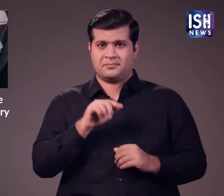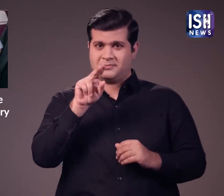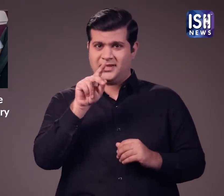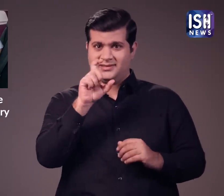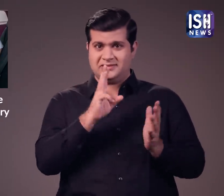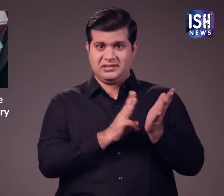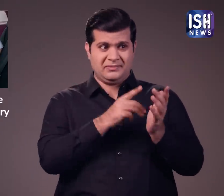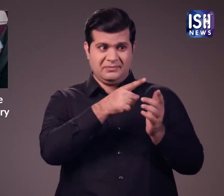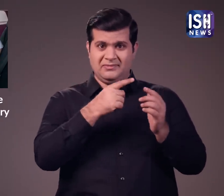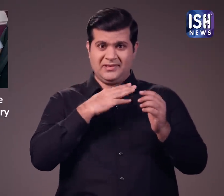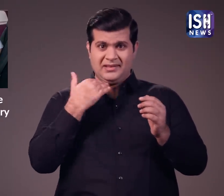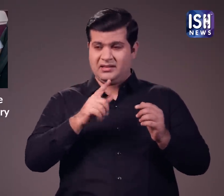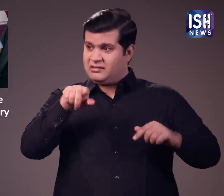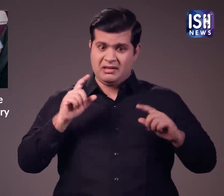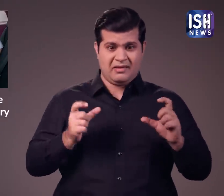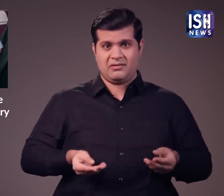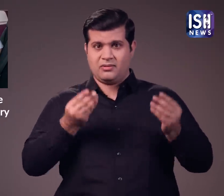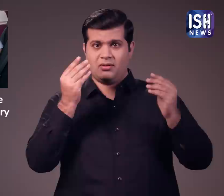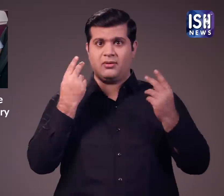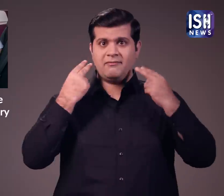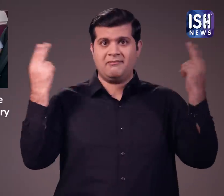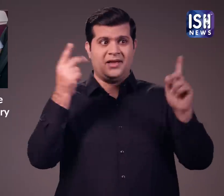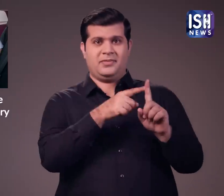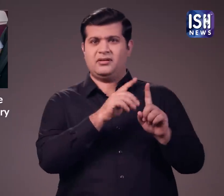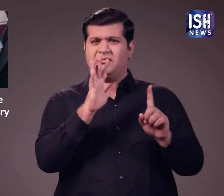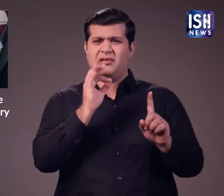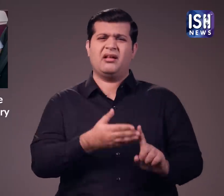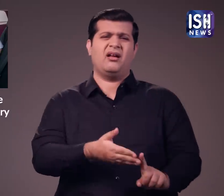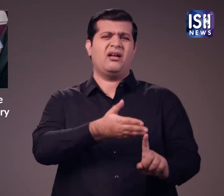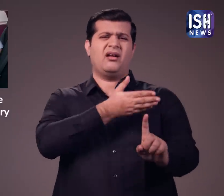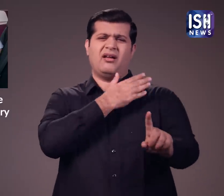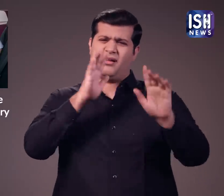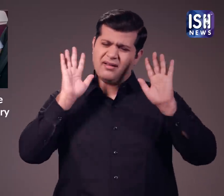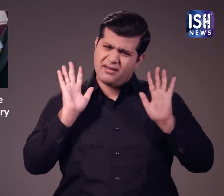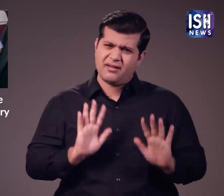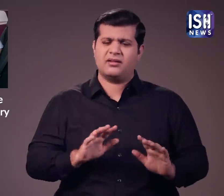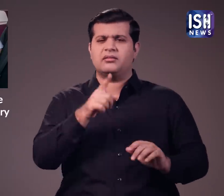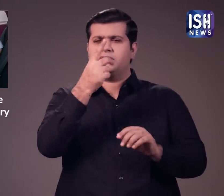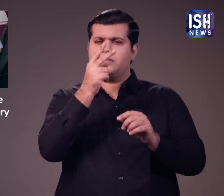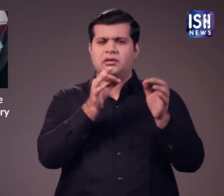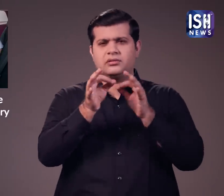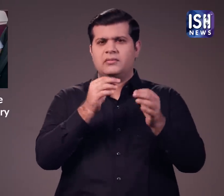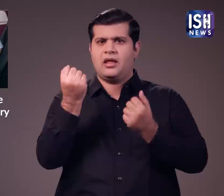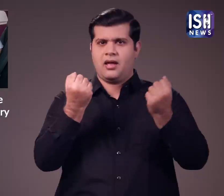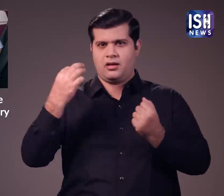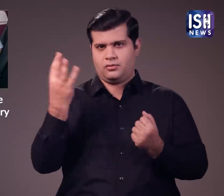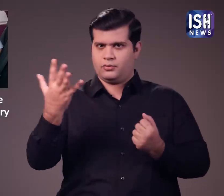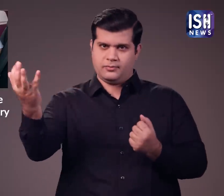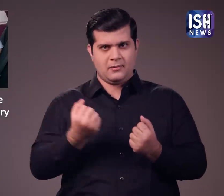इसका मतलब यह है कि हमें सावदान रहने की जरूरत है क्योंकि मिस्त्री जैसे प्रसिद्व व्यक्ति की मौत हो गई यह लंबे समय से है जब आप